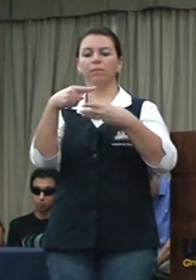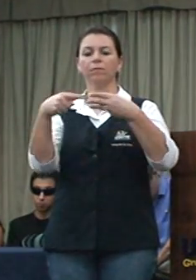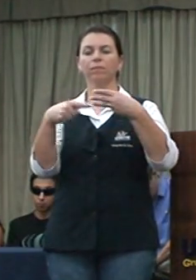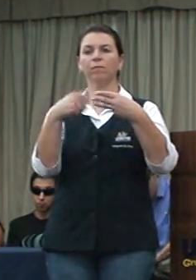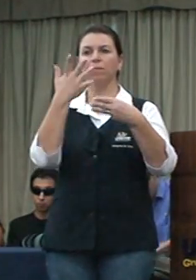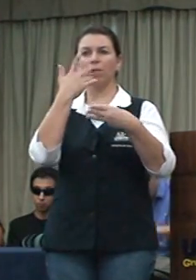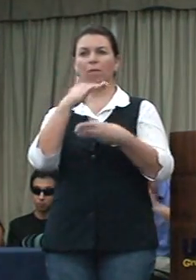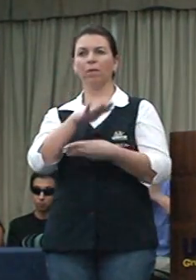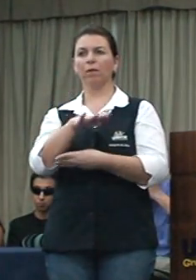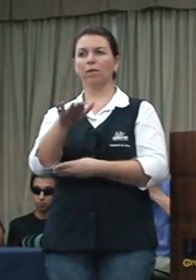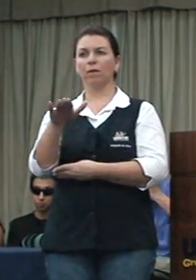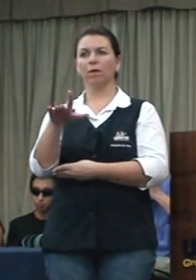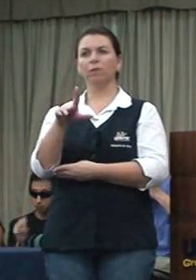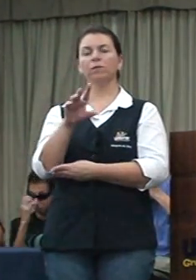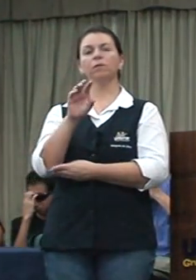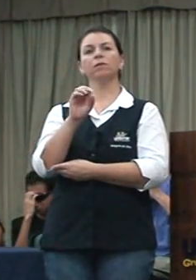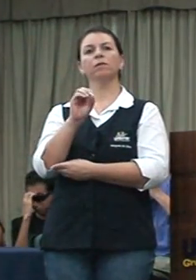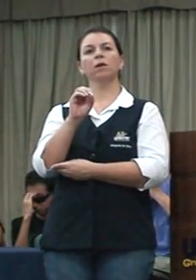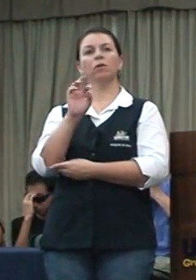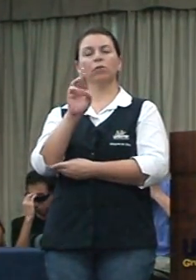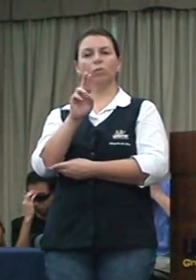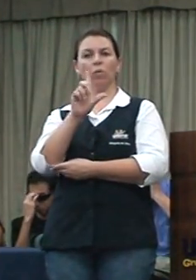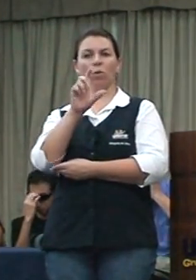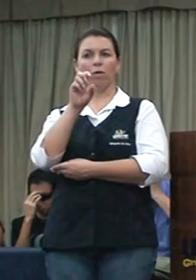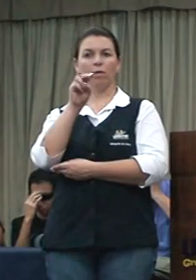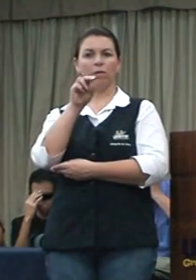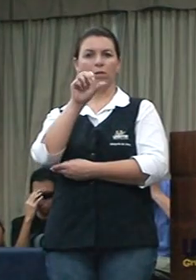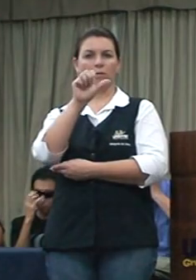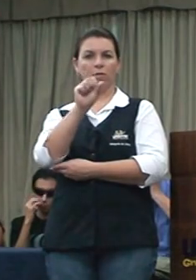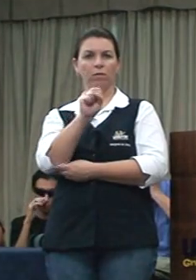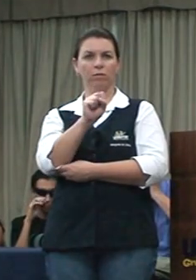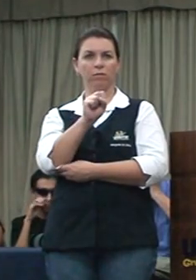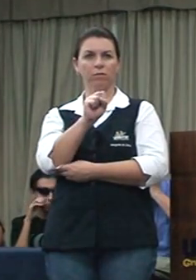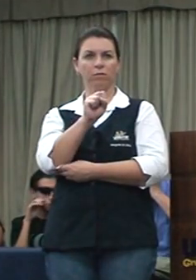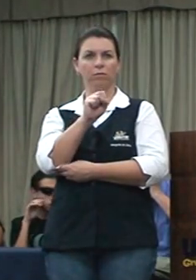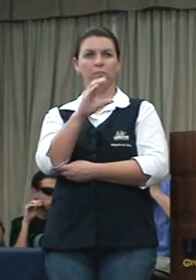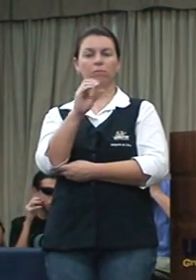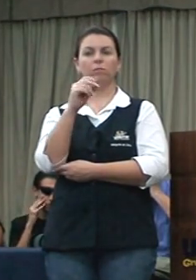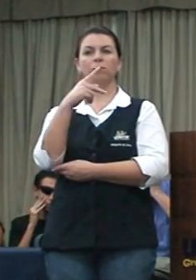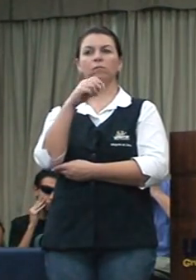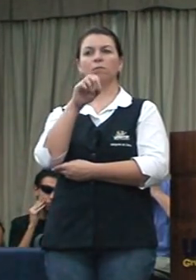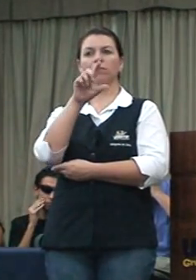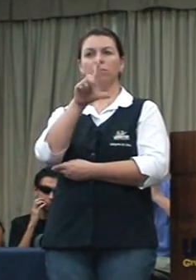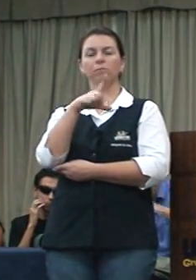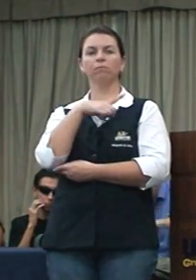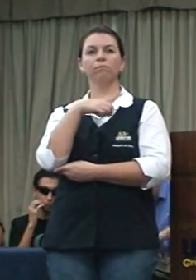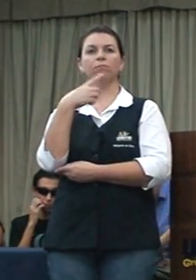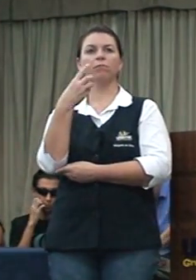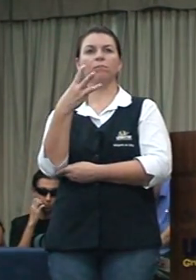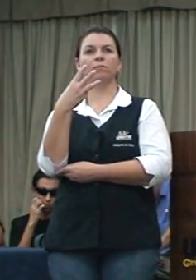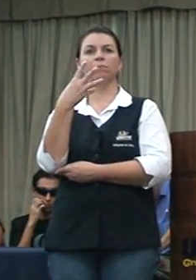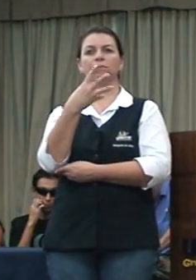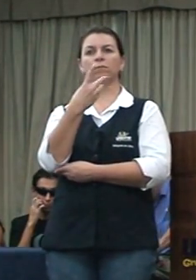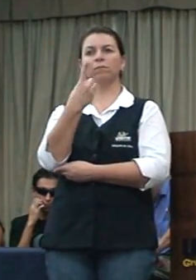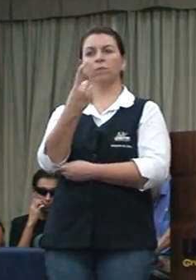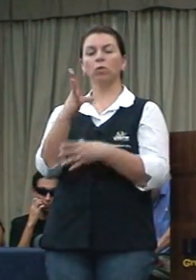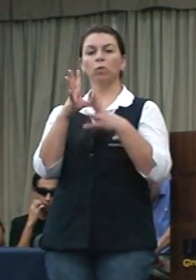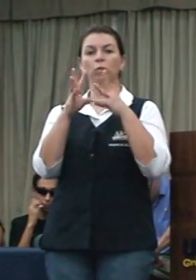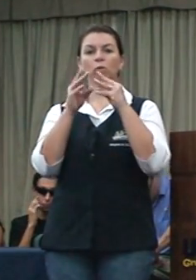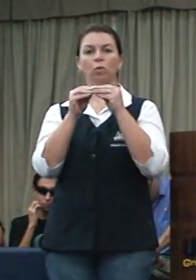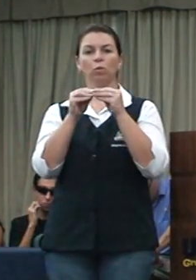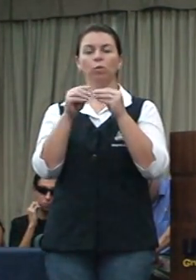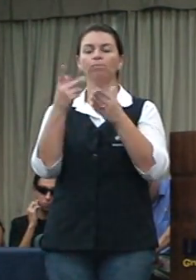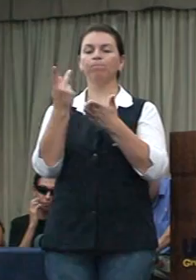Orleans, que a Coppel teve a capacidade de deixar 341 dias no escuro, um erro grosseiro da